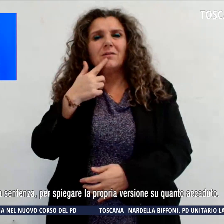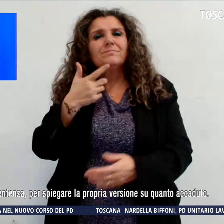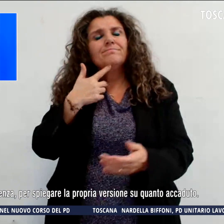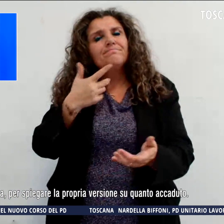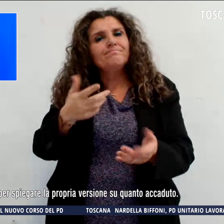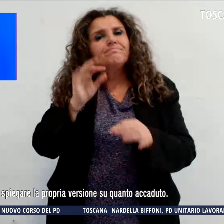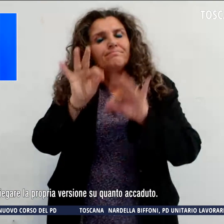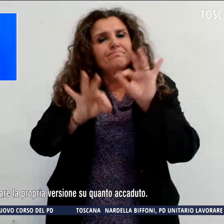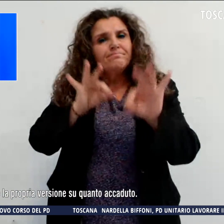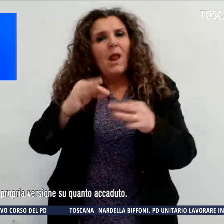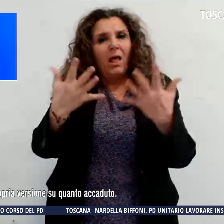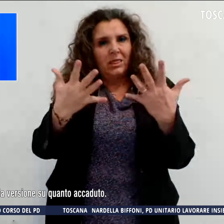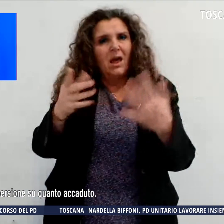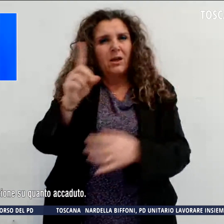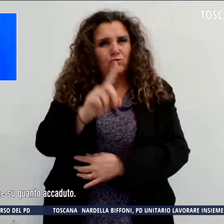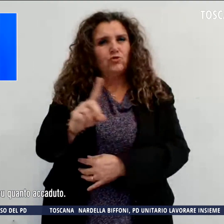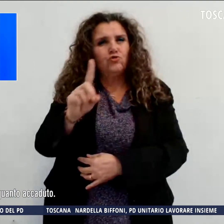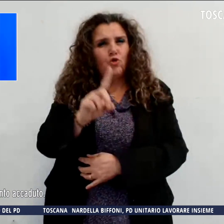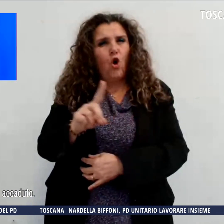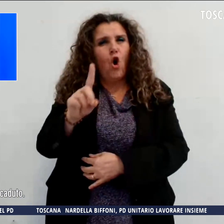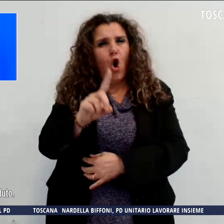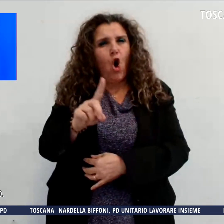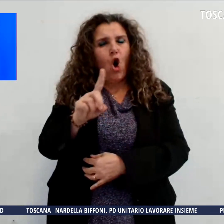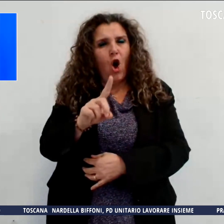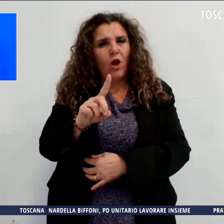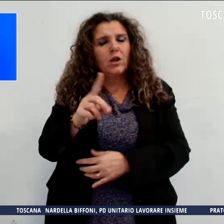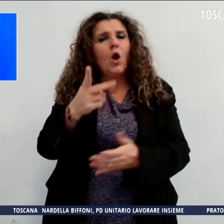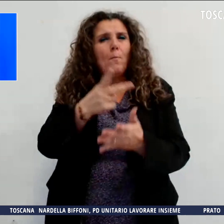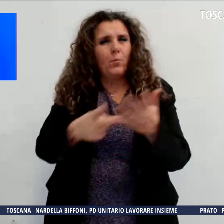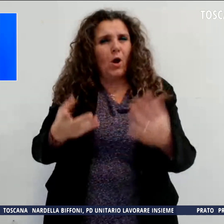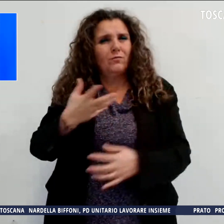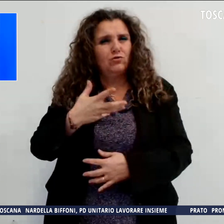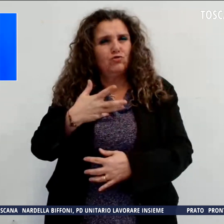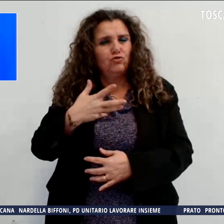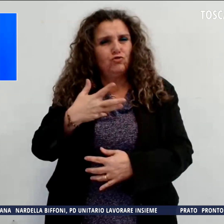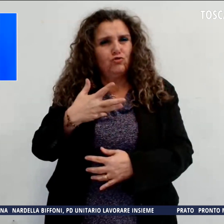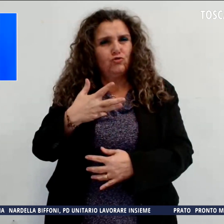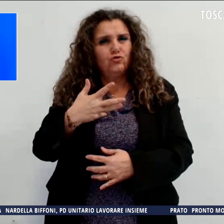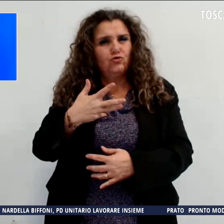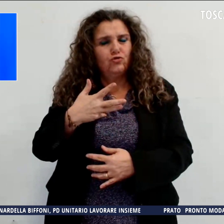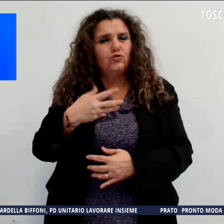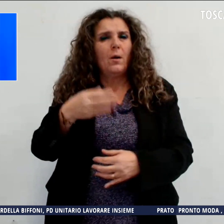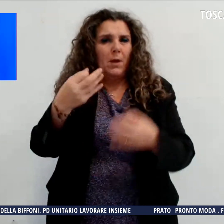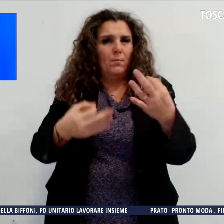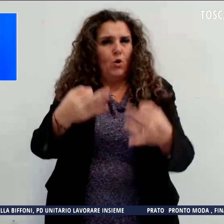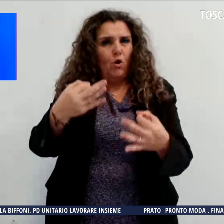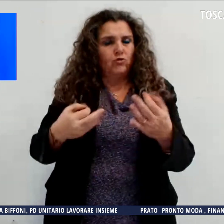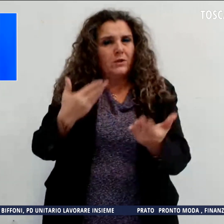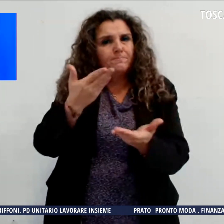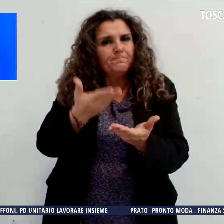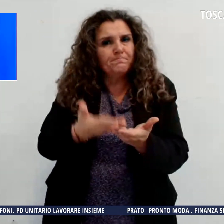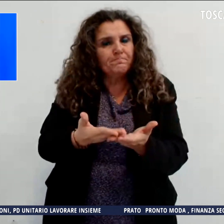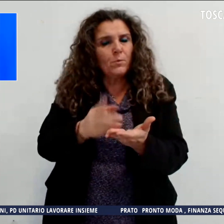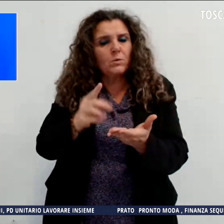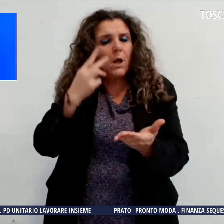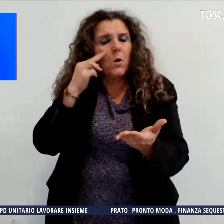dieci giorni. Ci sono prove che abbiamo portato durante il processo e che non sono state considerate,